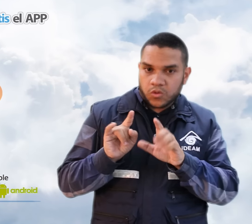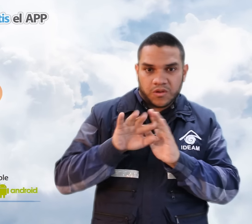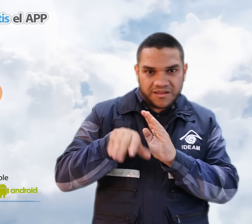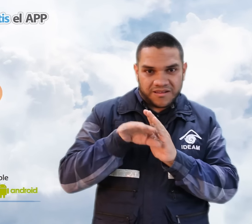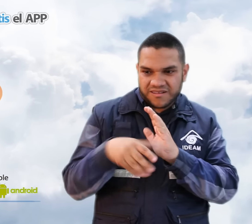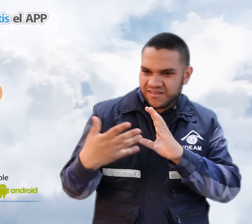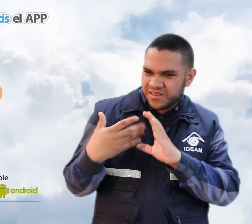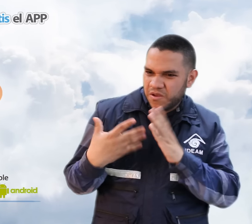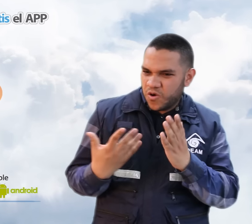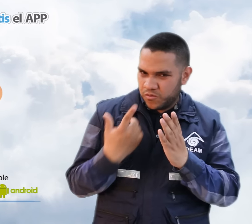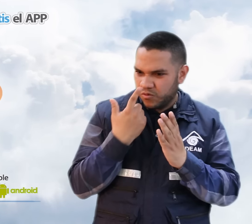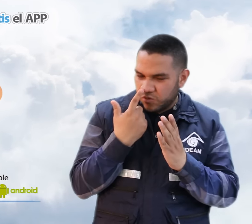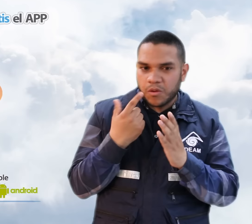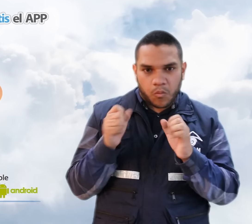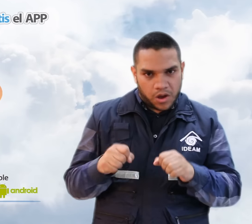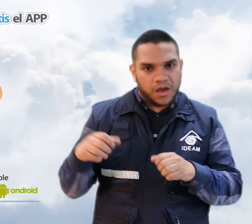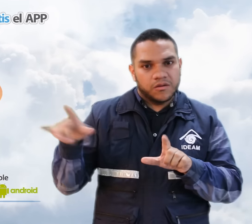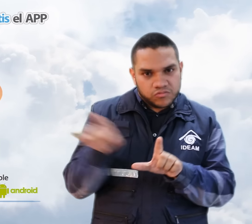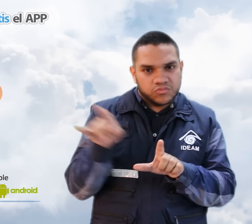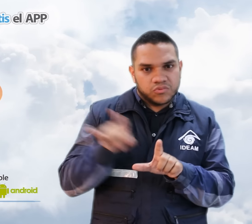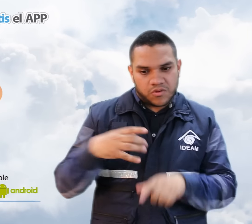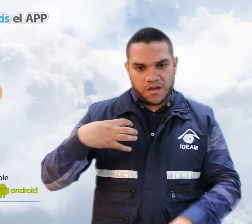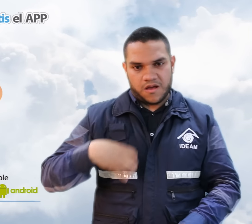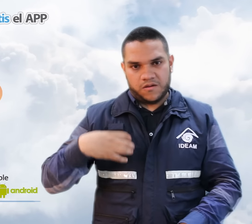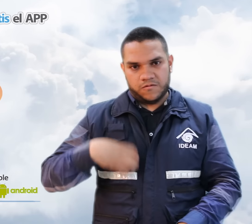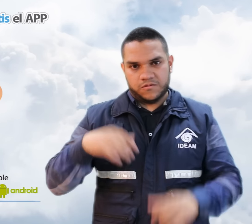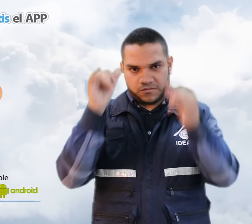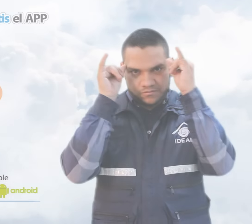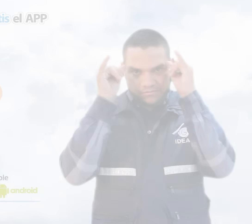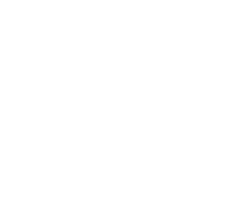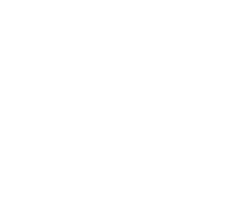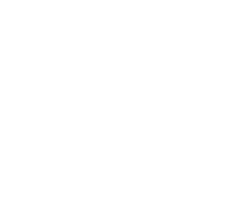Pronóstico disponible para dispositivos móviles iPhone y Android.